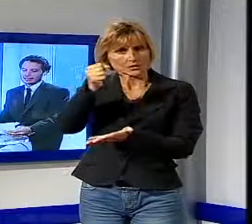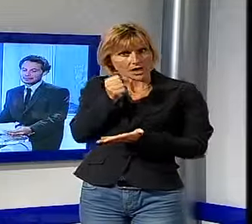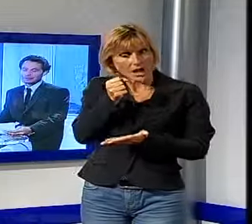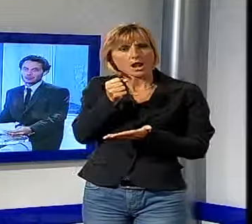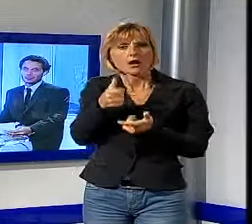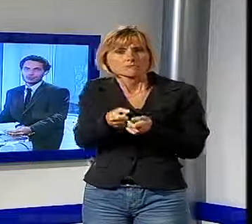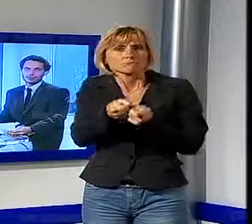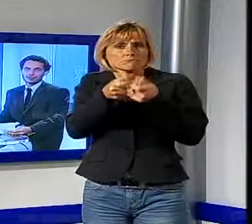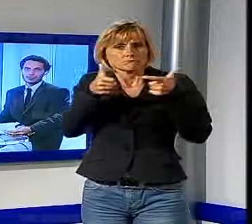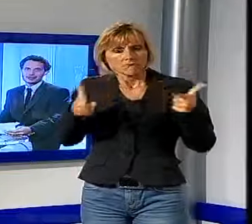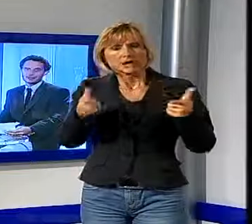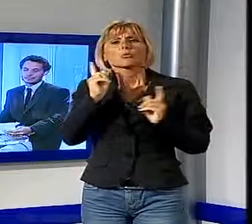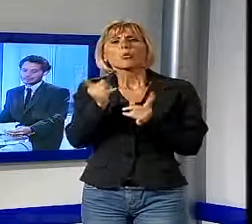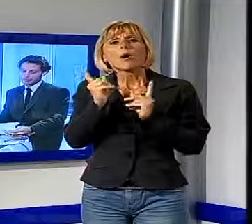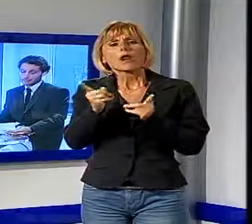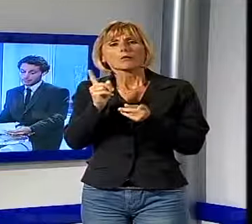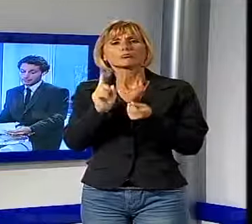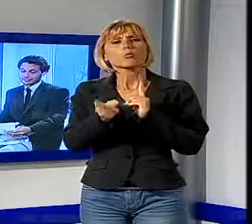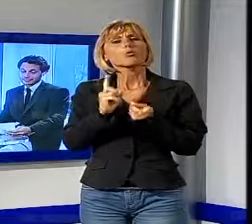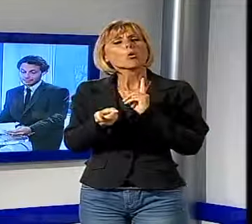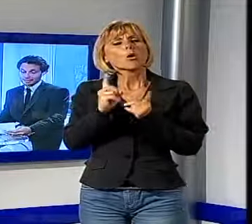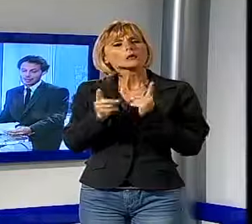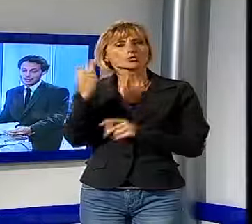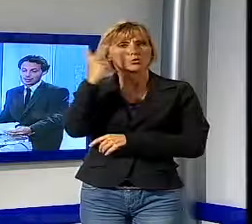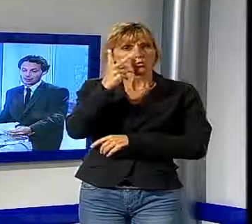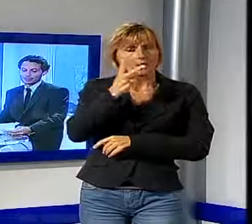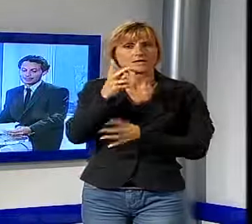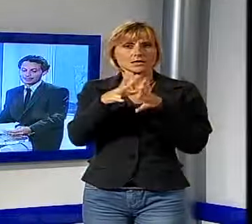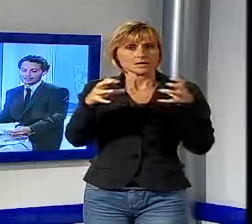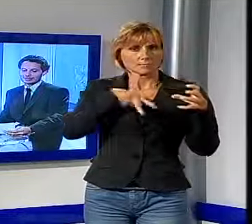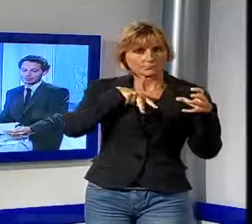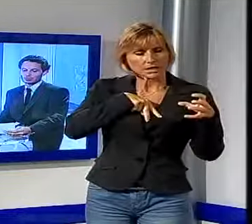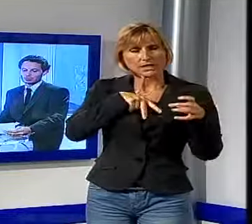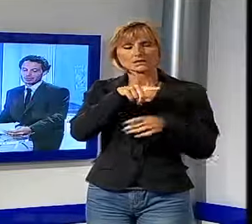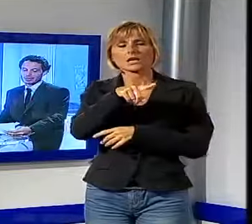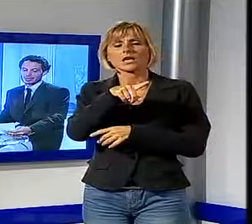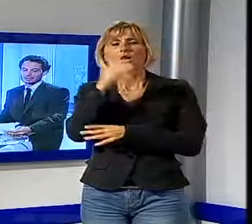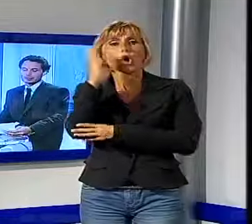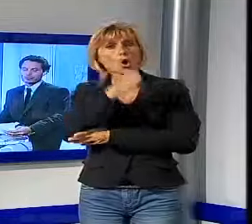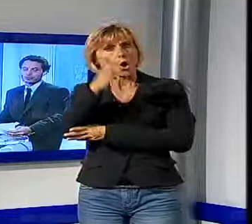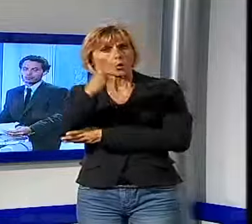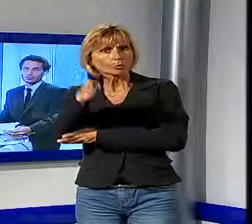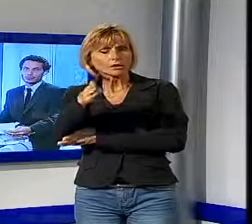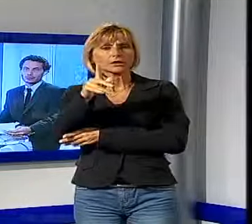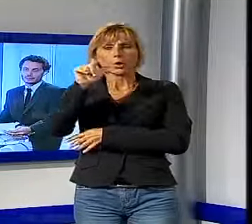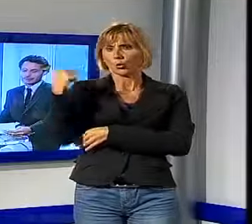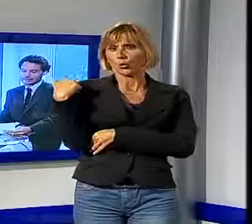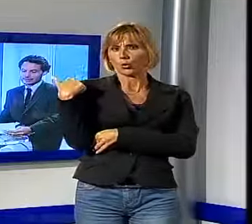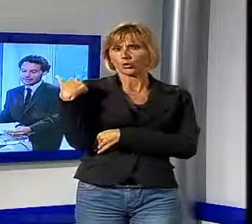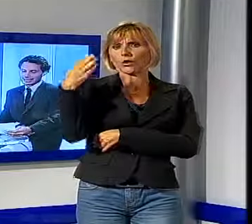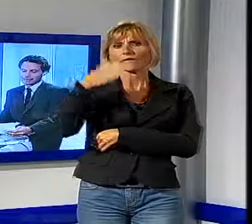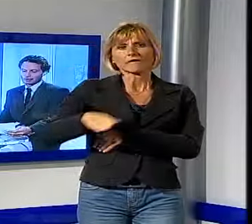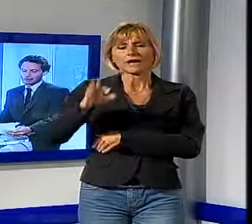della popolazione lucchese, imprese e privati, colpita dall'evento luvionale dello scorso luglio in